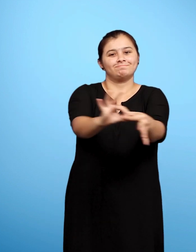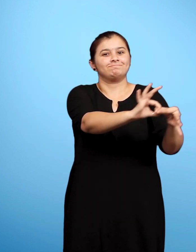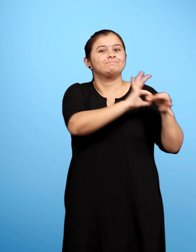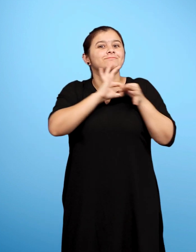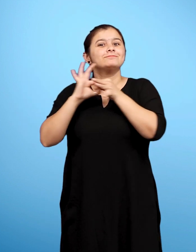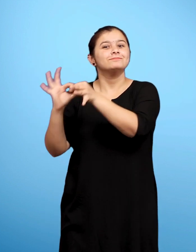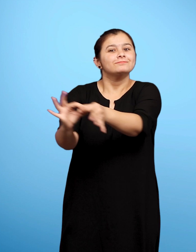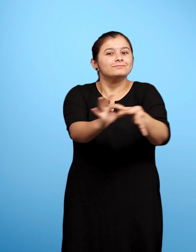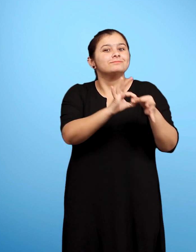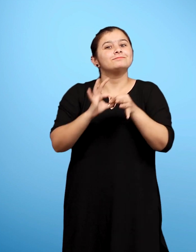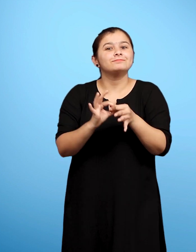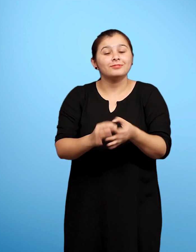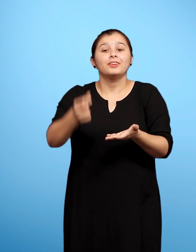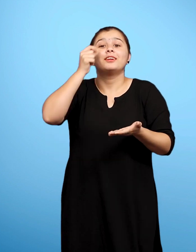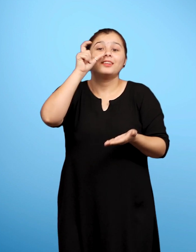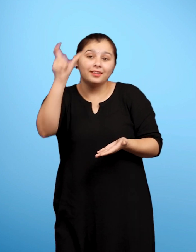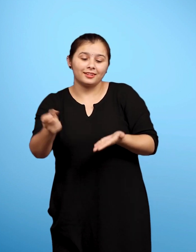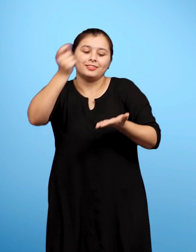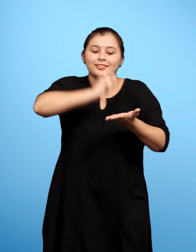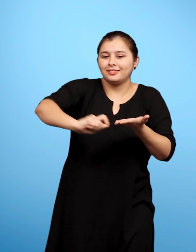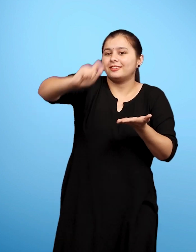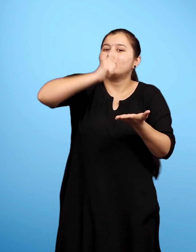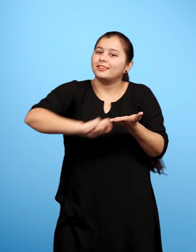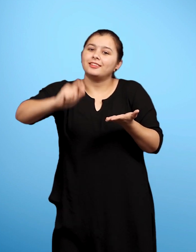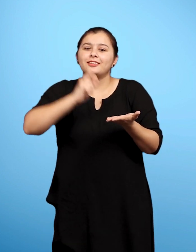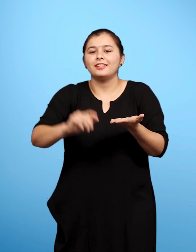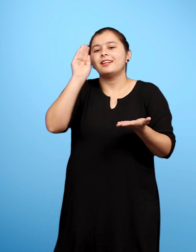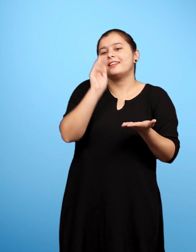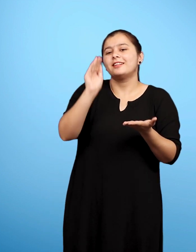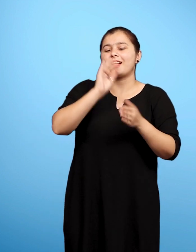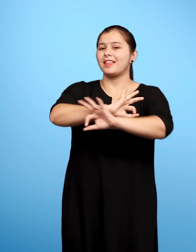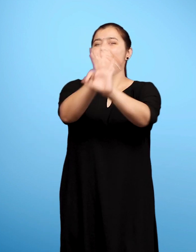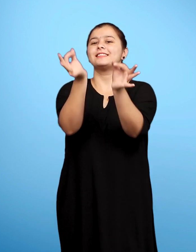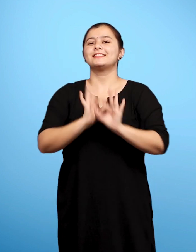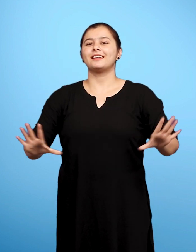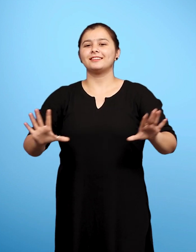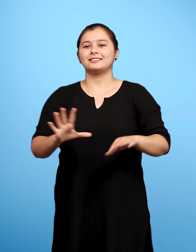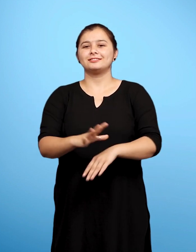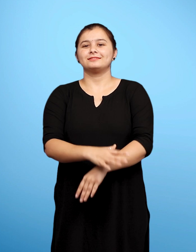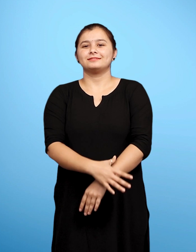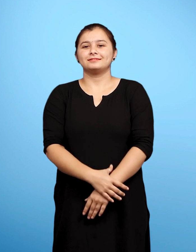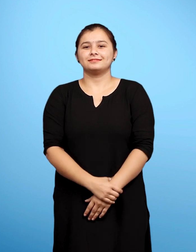मनुष्य के संसार को जोड़ कर शब्द का सजीव खिलोना बनाया है